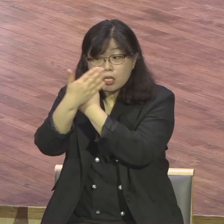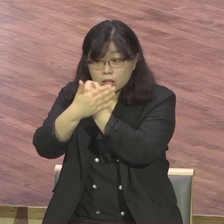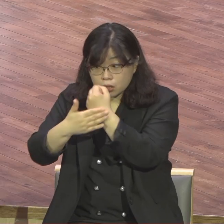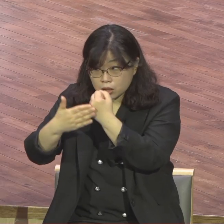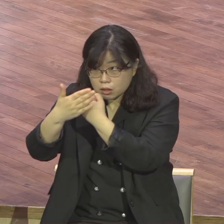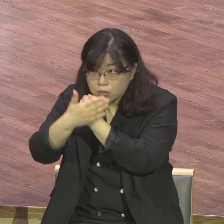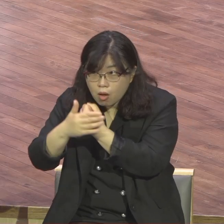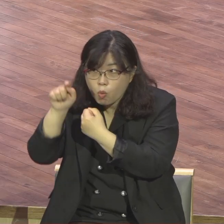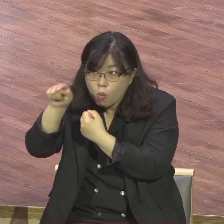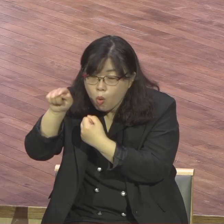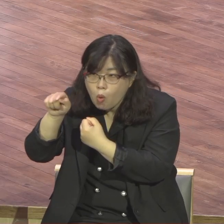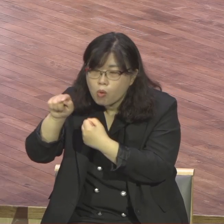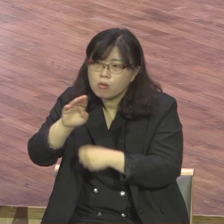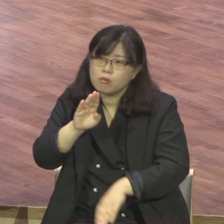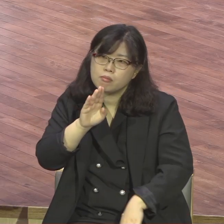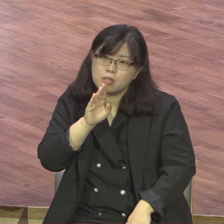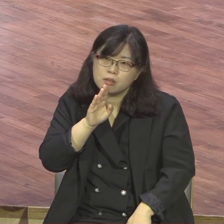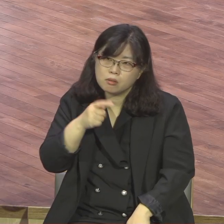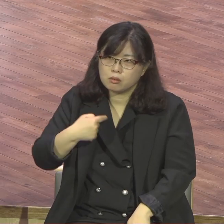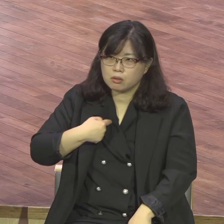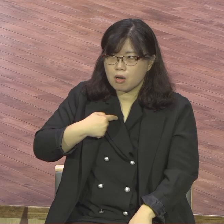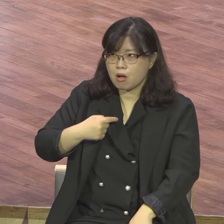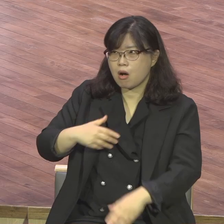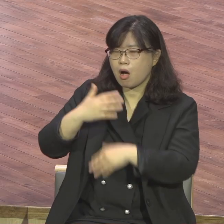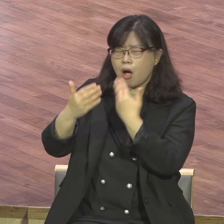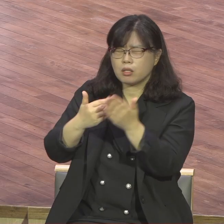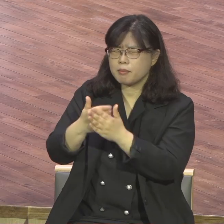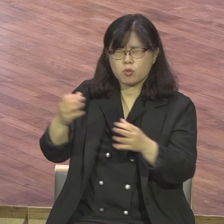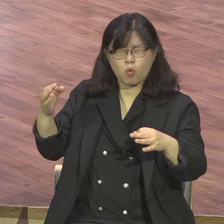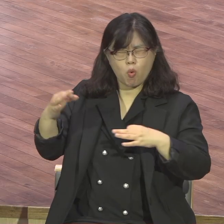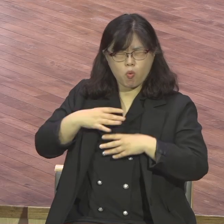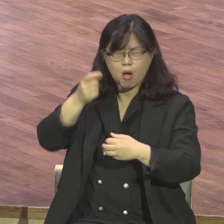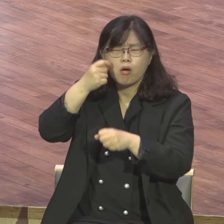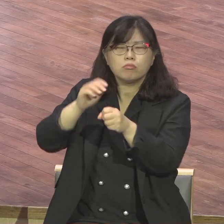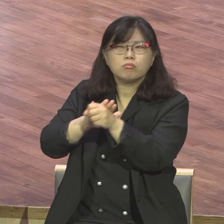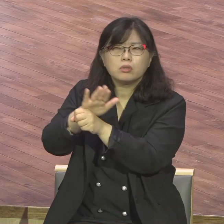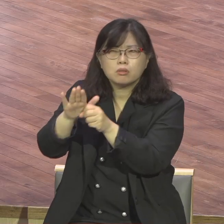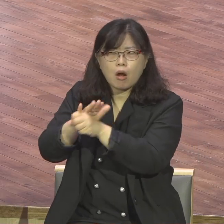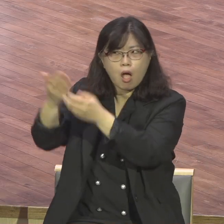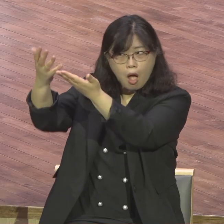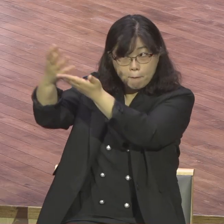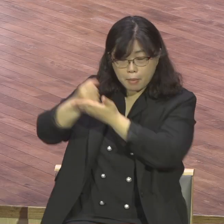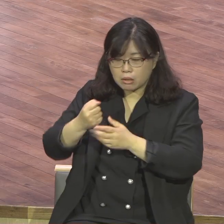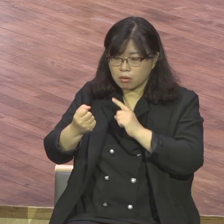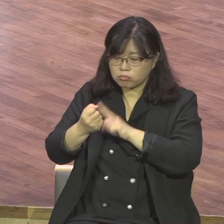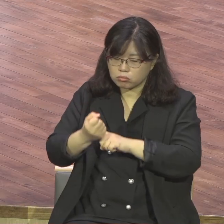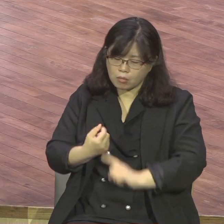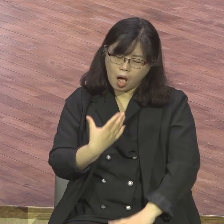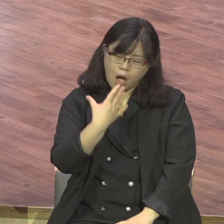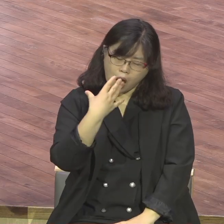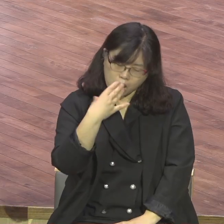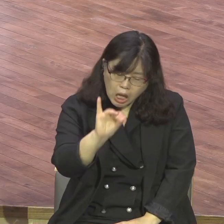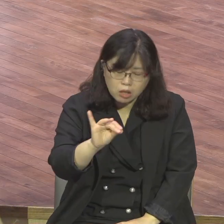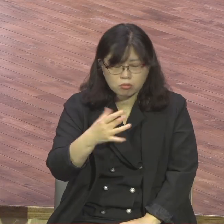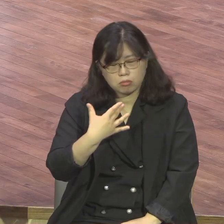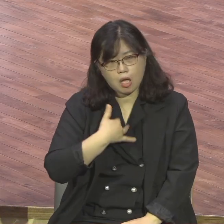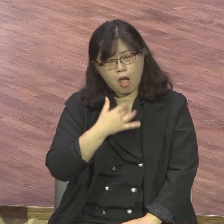합리적인 것 아니냐 그 말이 내가 정말 구원을 영생을 얻었다고 하면 천국백신이 되었다고 하면